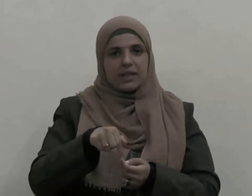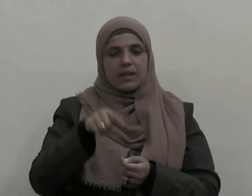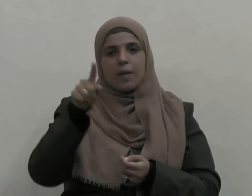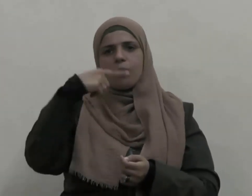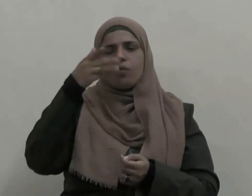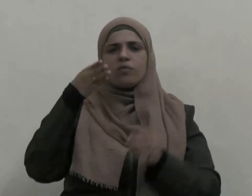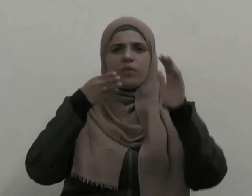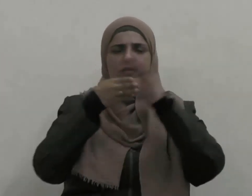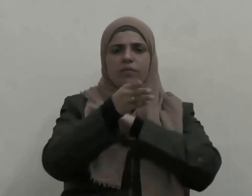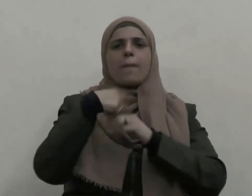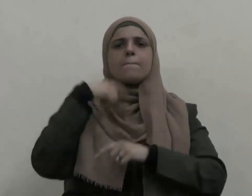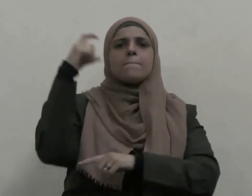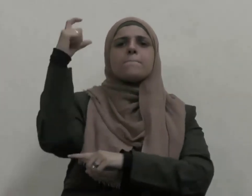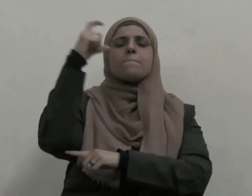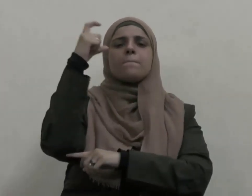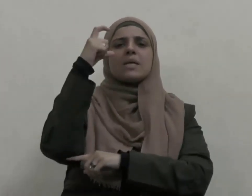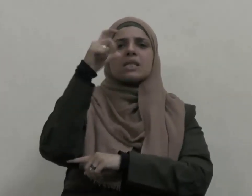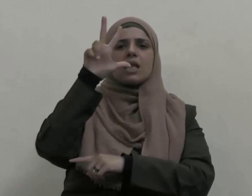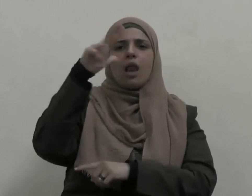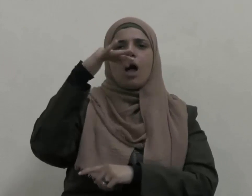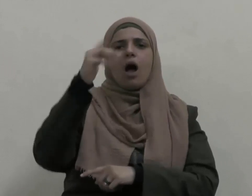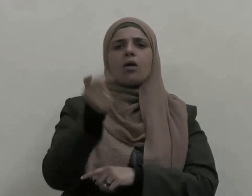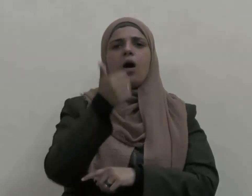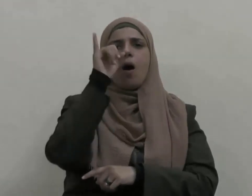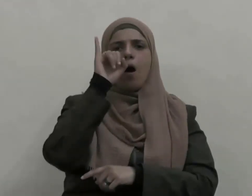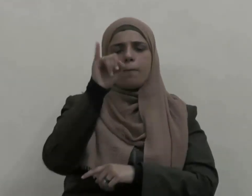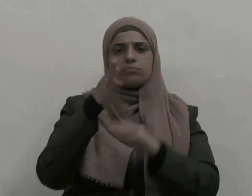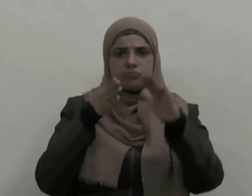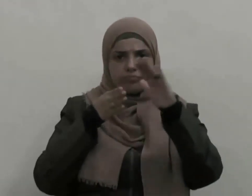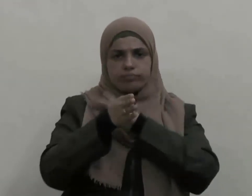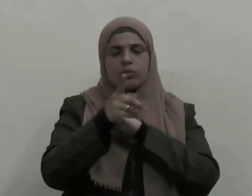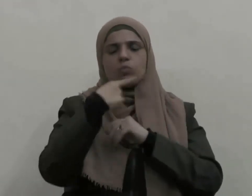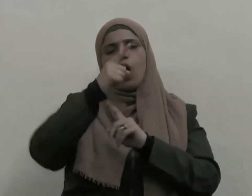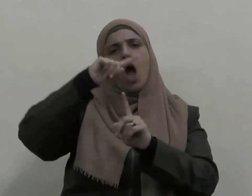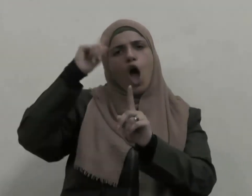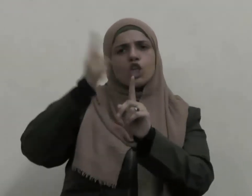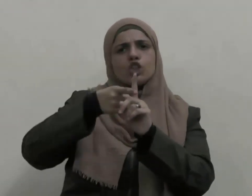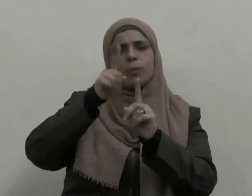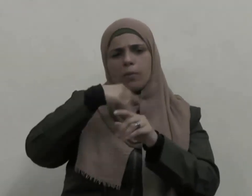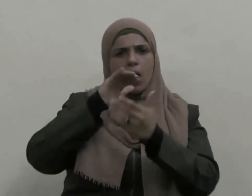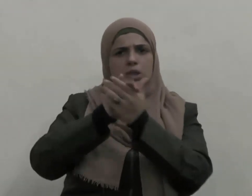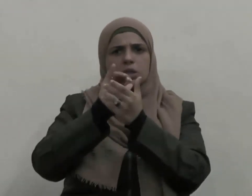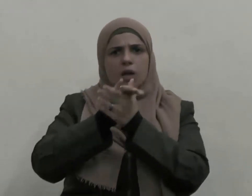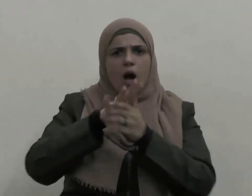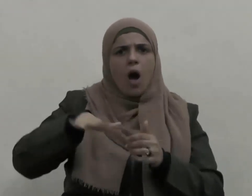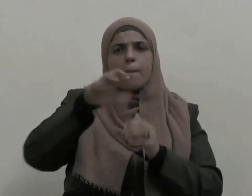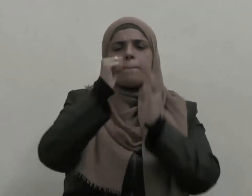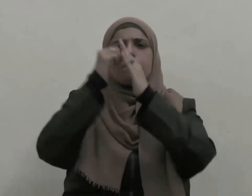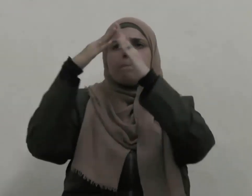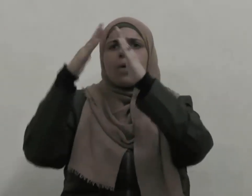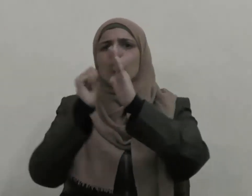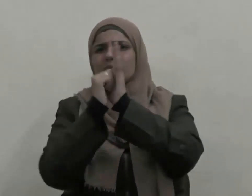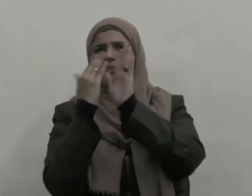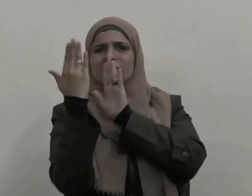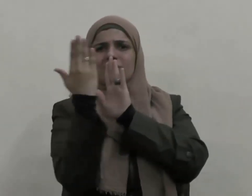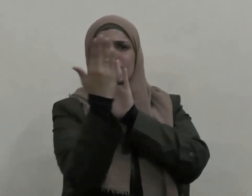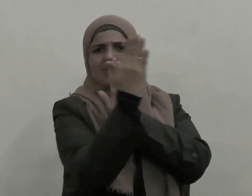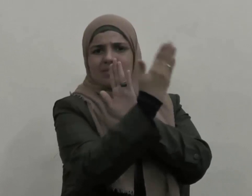الناس أجبر رضي الله عنه أصحاب البيوت المجاورة للمسجد على بيع